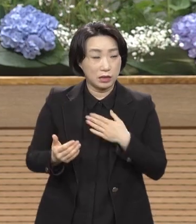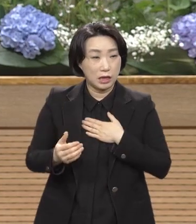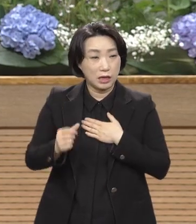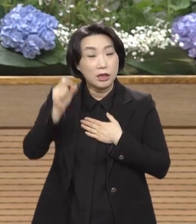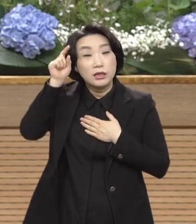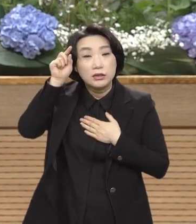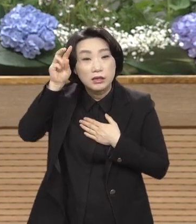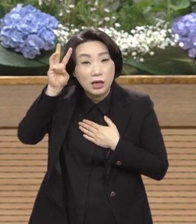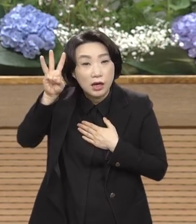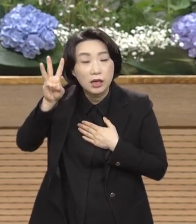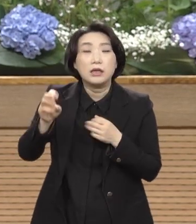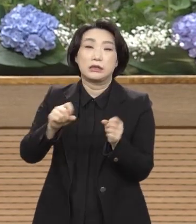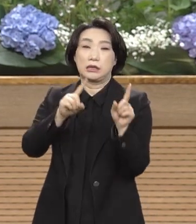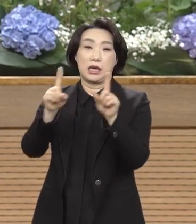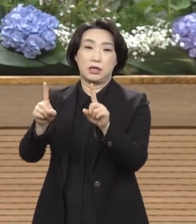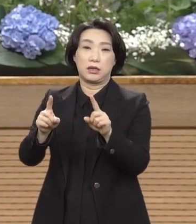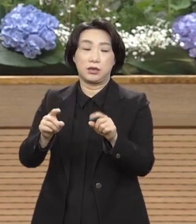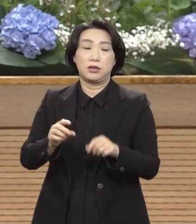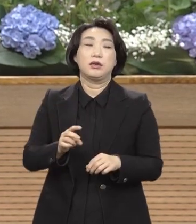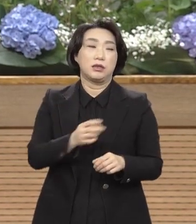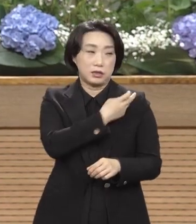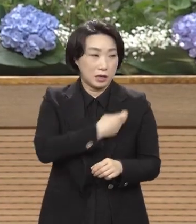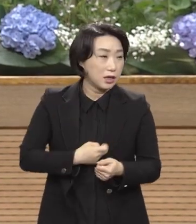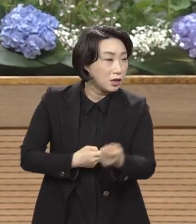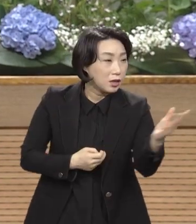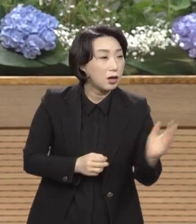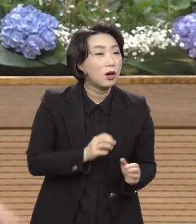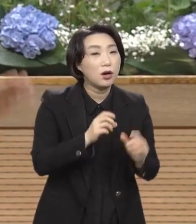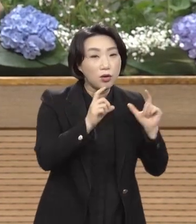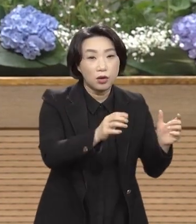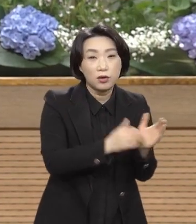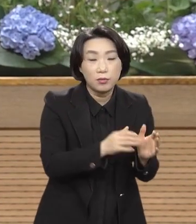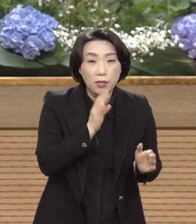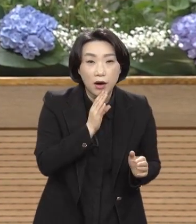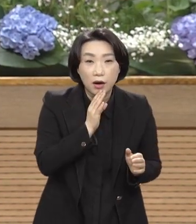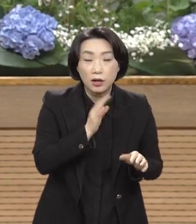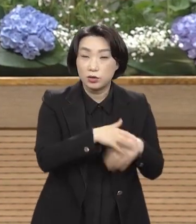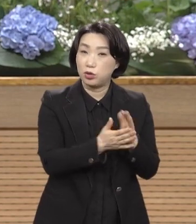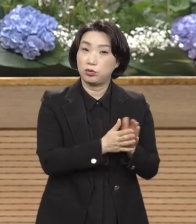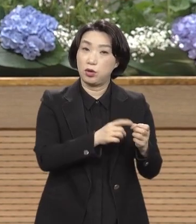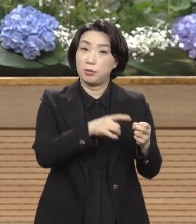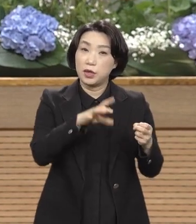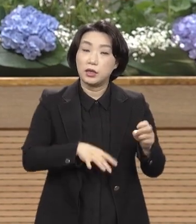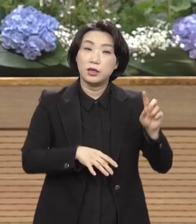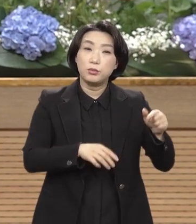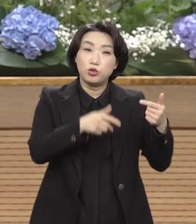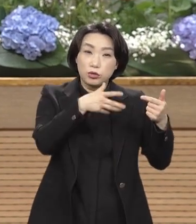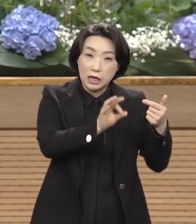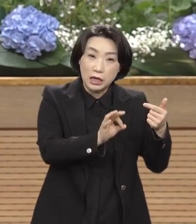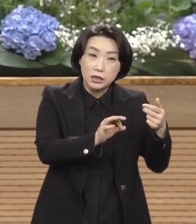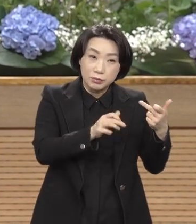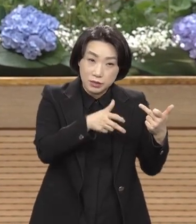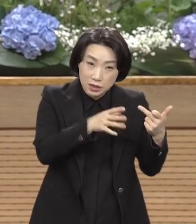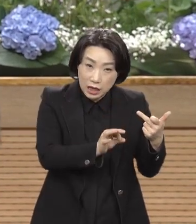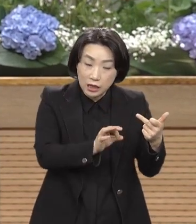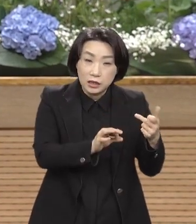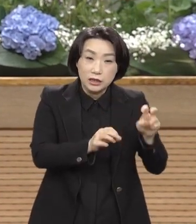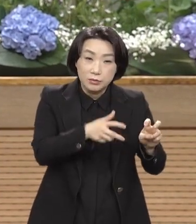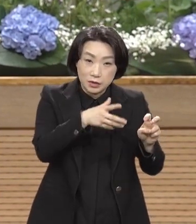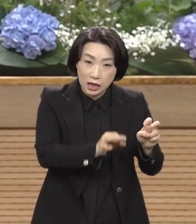후에 다시 살아날 것을 제자들에게 말할 때 마태복음 16장 17장 20장을 거듭 말씀하셨어